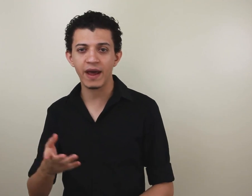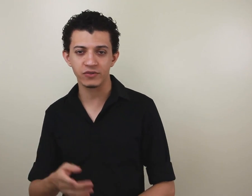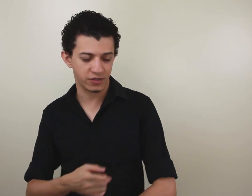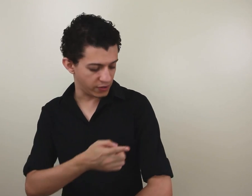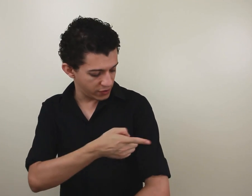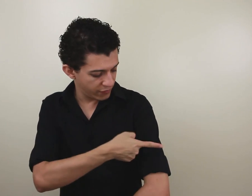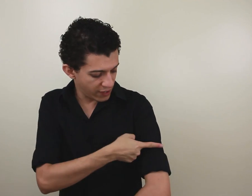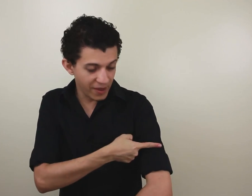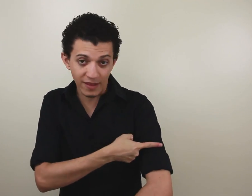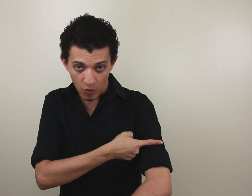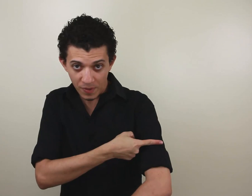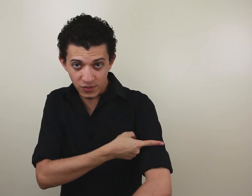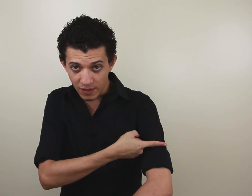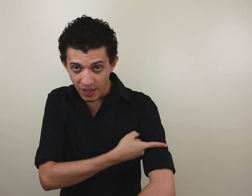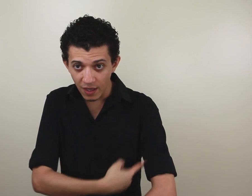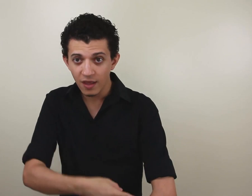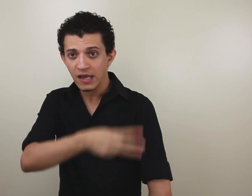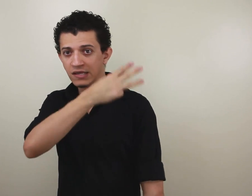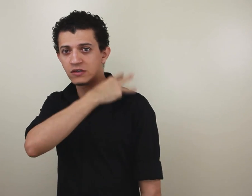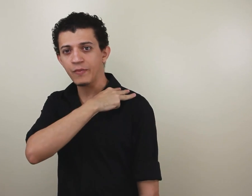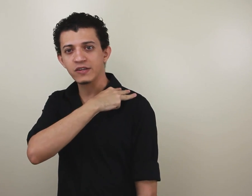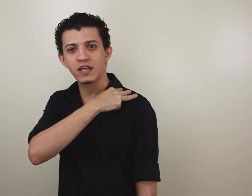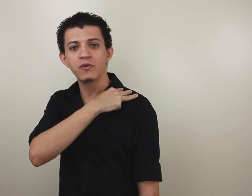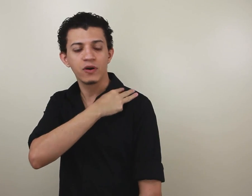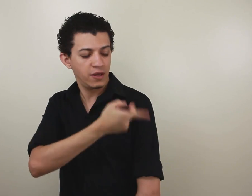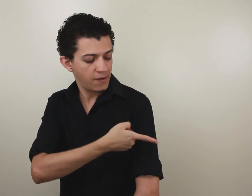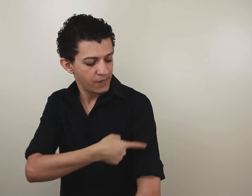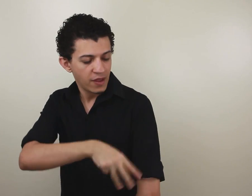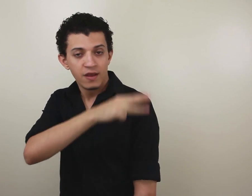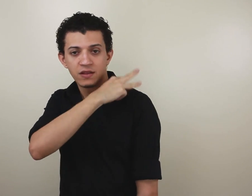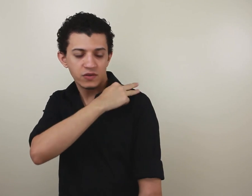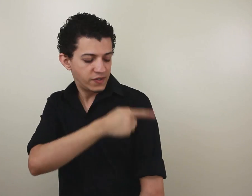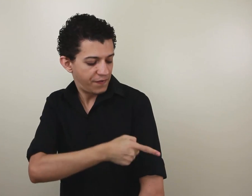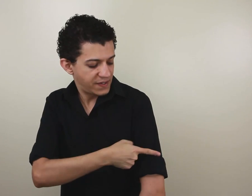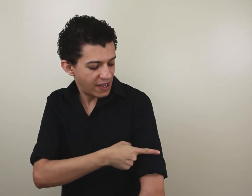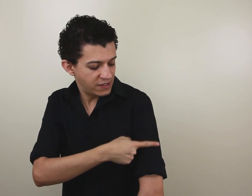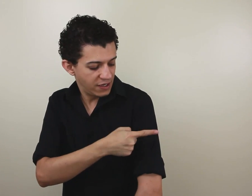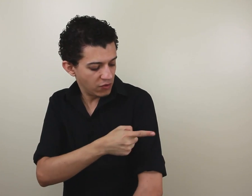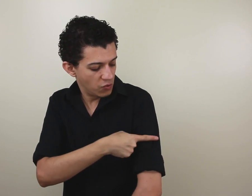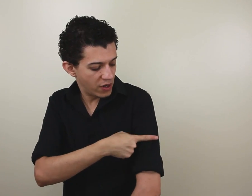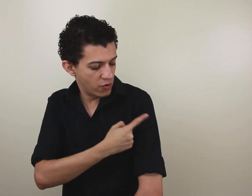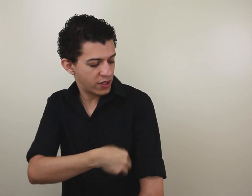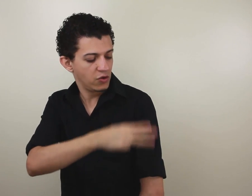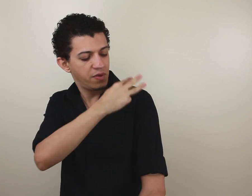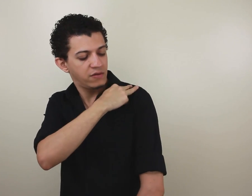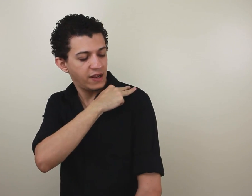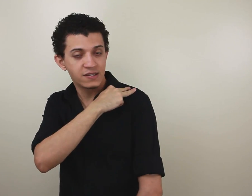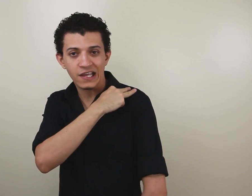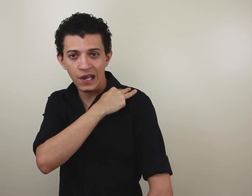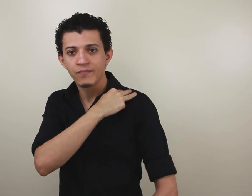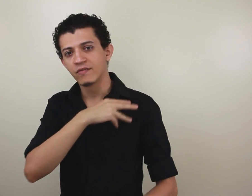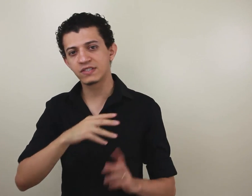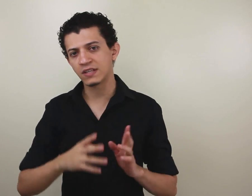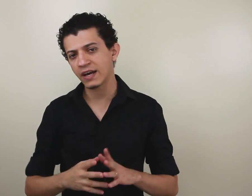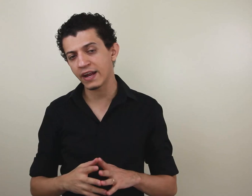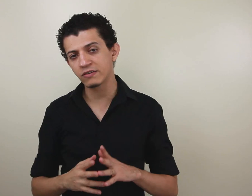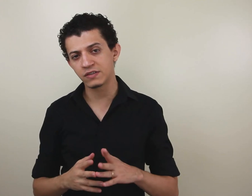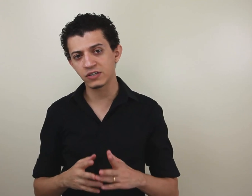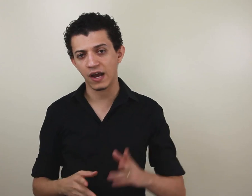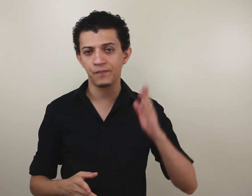médio. Então, o ensino fundamental começou aqui, o ensino médio terminou aqui. Então, se você fizer assim, o número um aqui, o número três aqui, você está querendo dizer já,